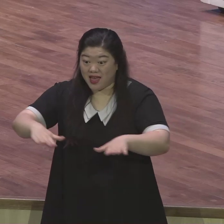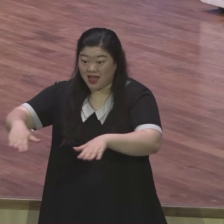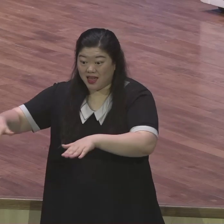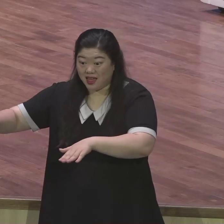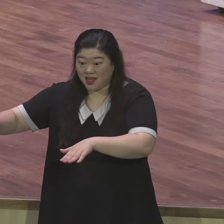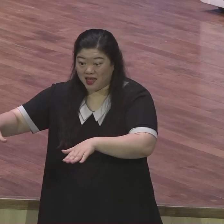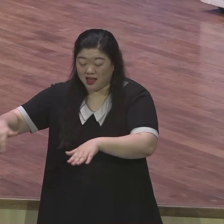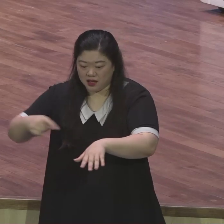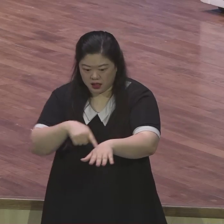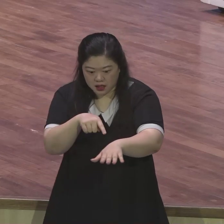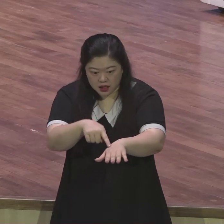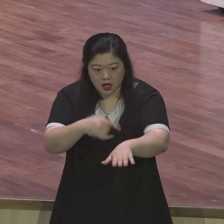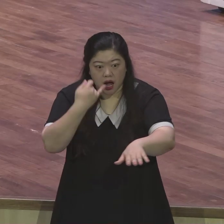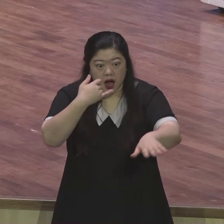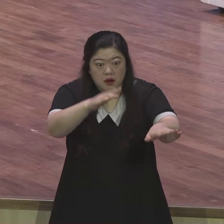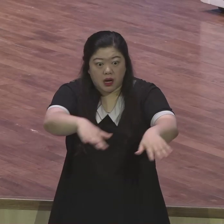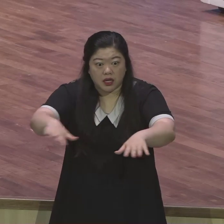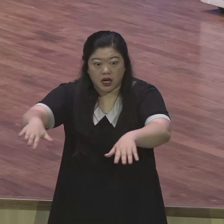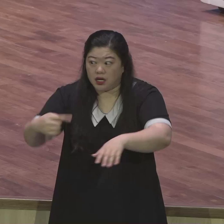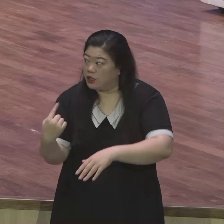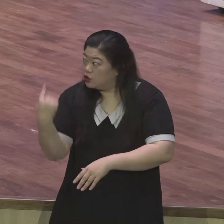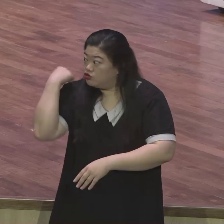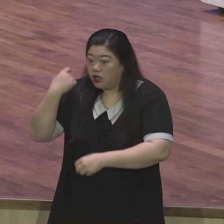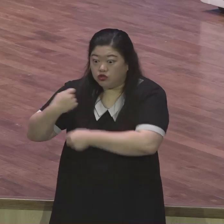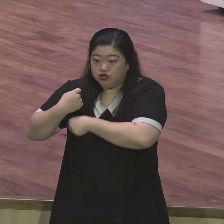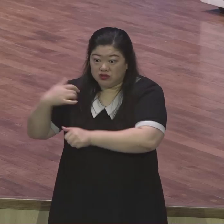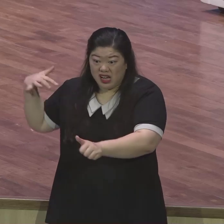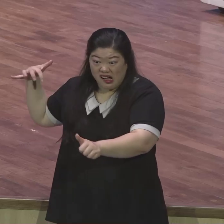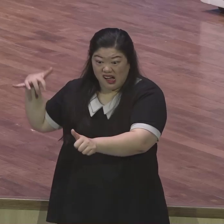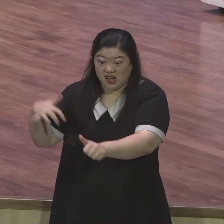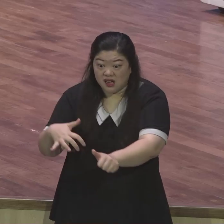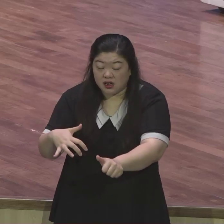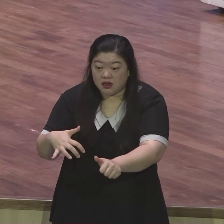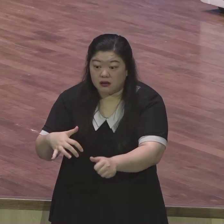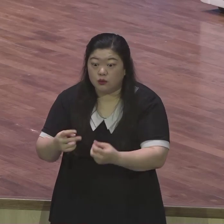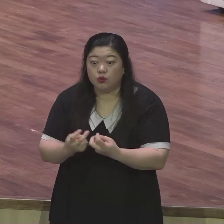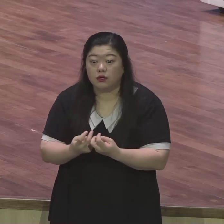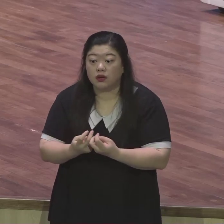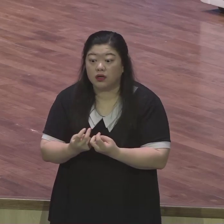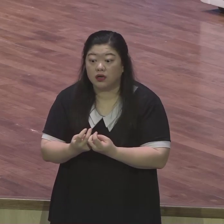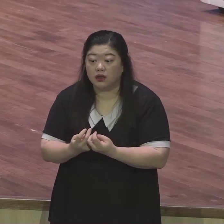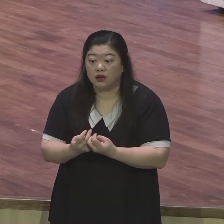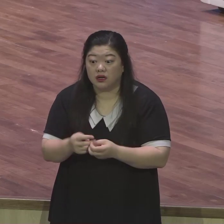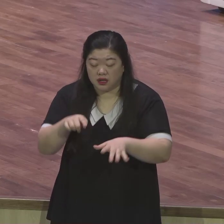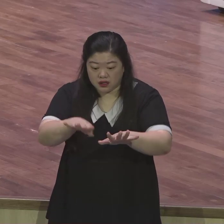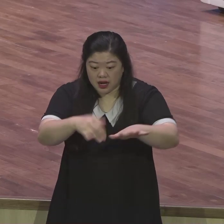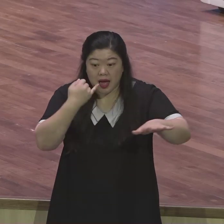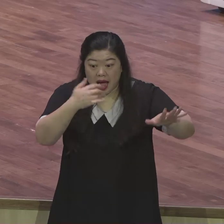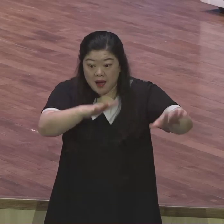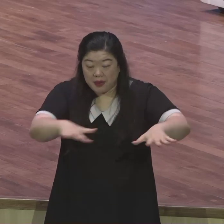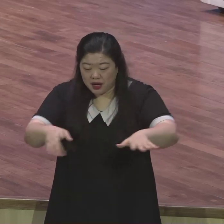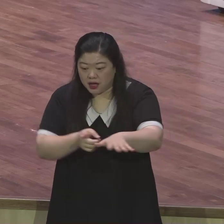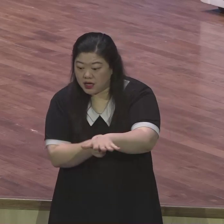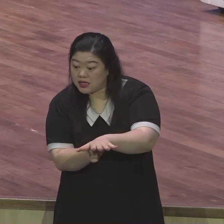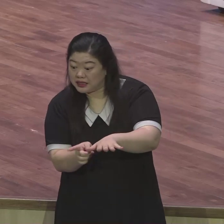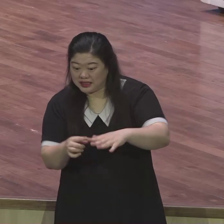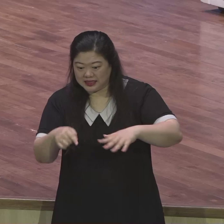아마 우리는 홍해를 만나지 않게 해달라고 기도할 것입니다 홍해를 피할 수 있는 가이드를 만나면 그게 응답이라고 생각할 거예요